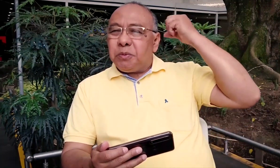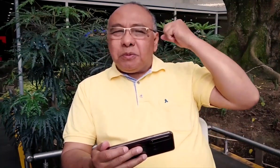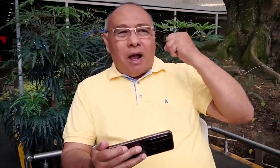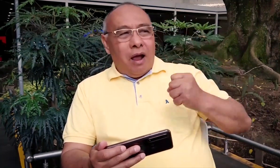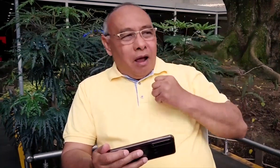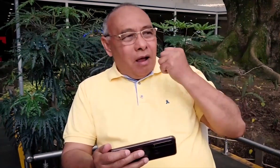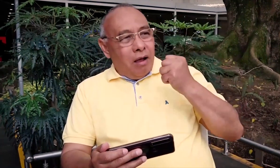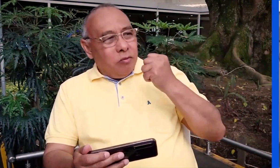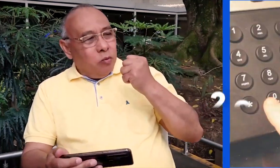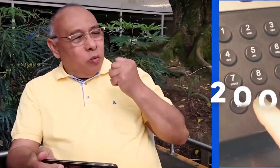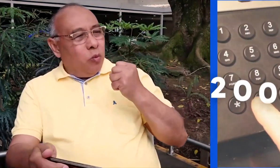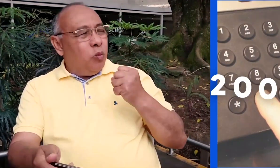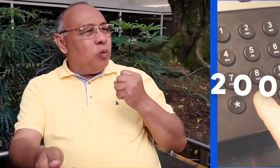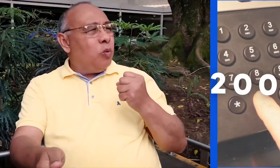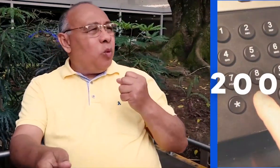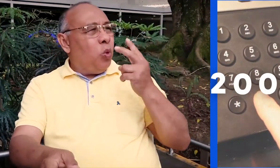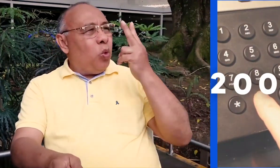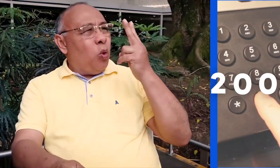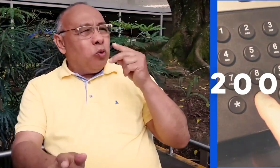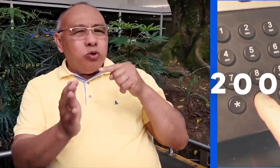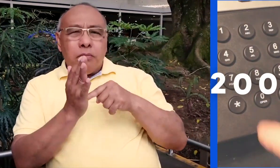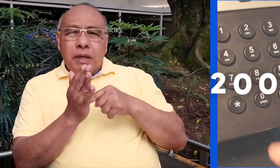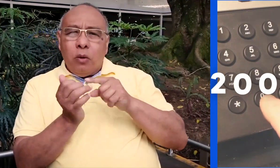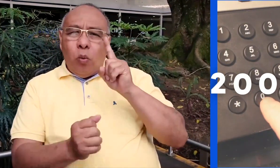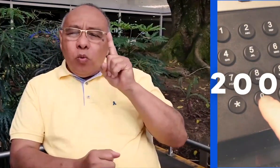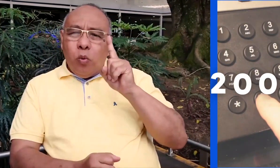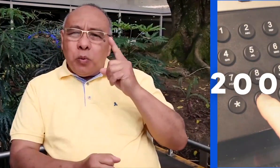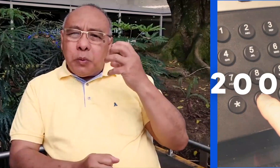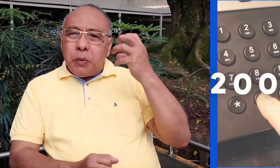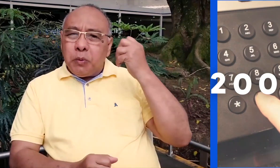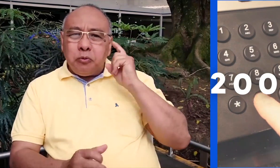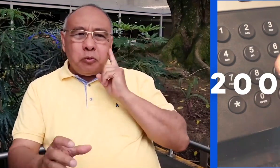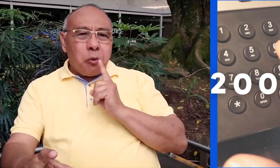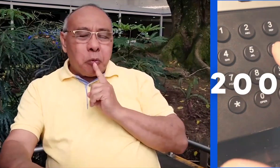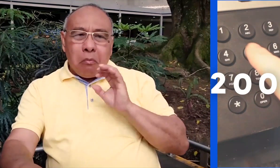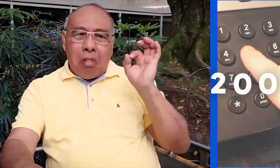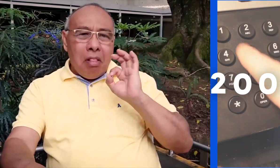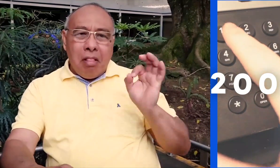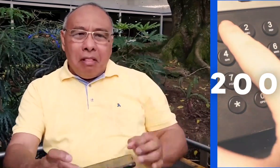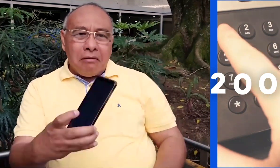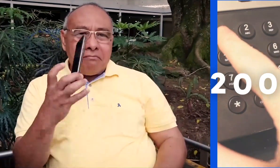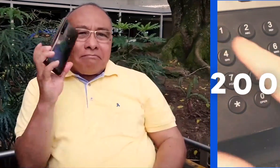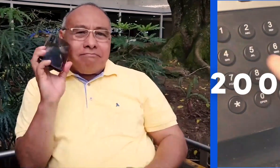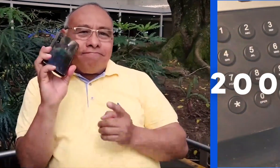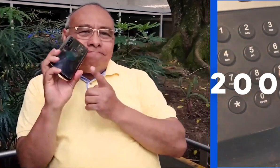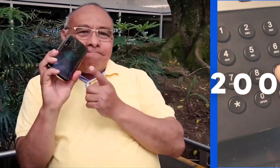En el año 2001, las personas